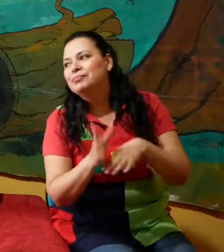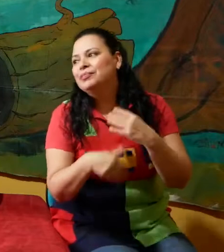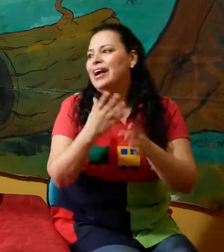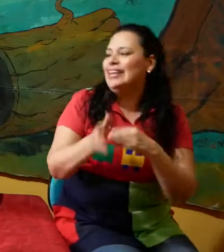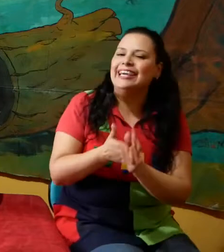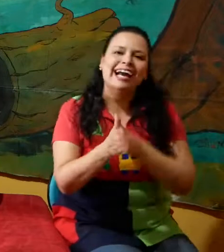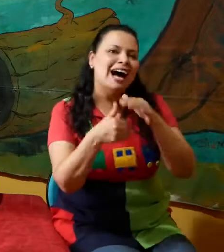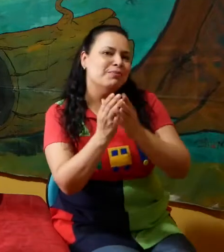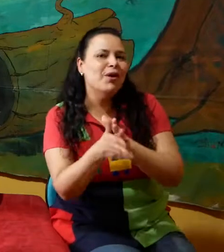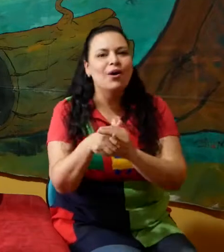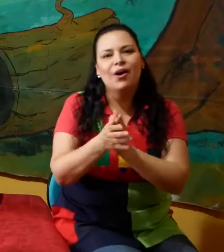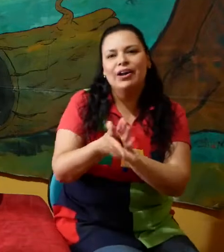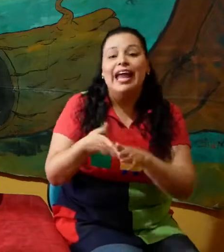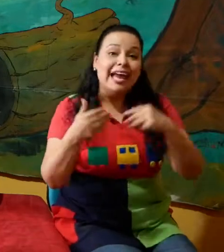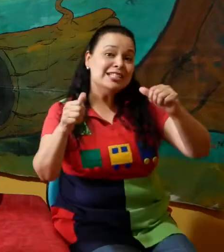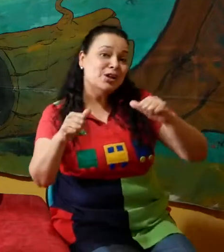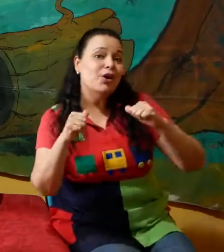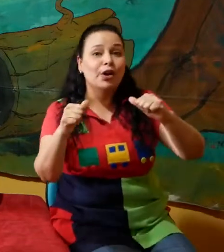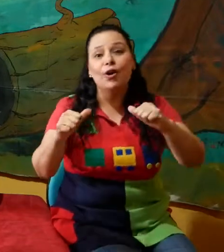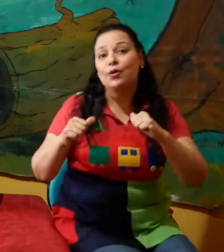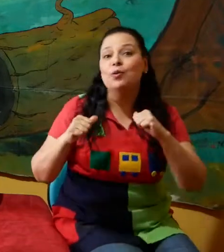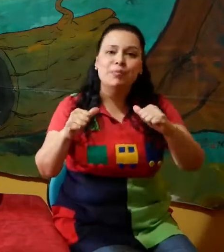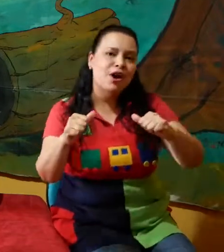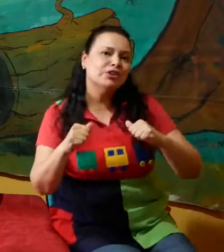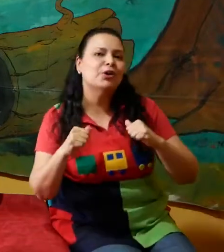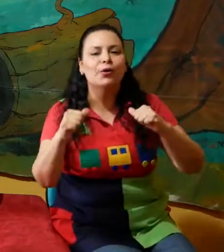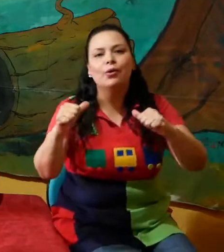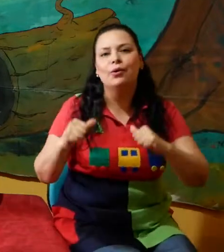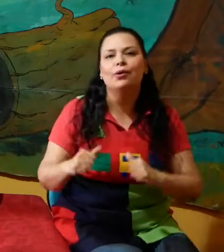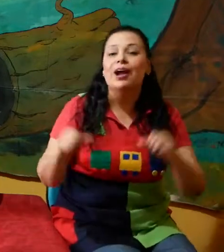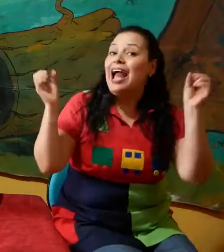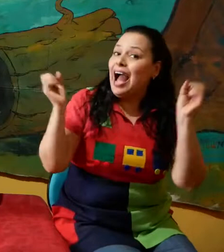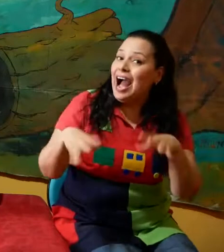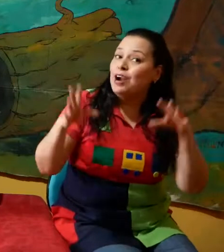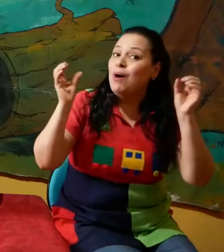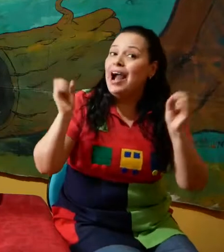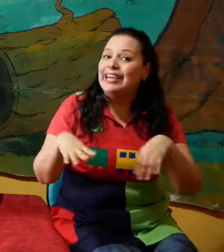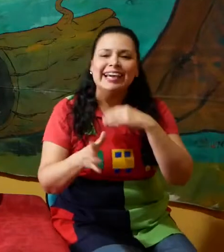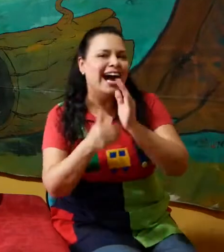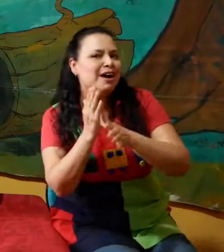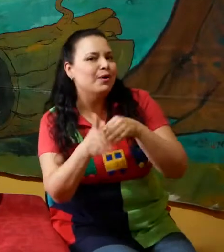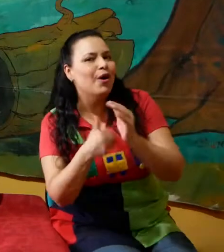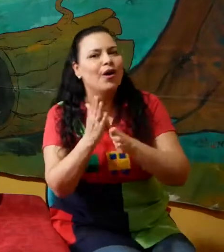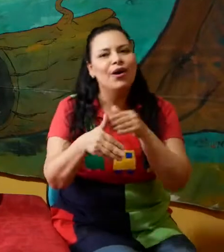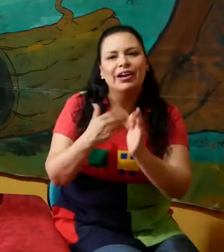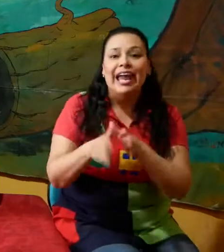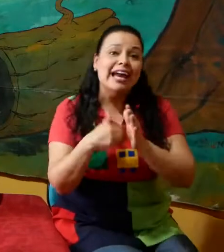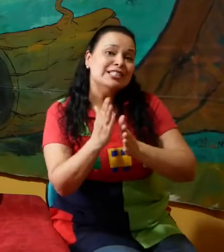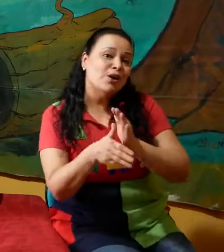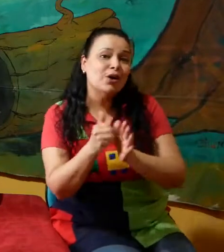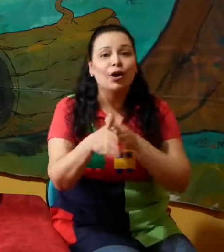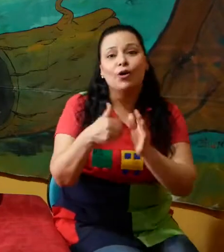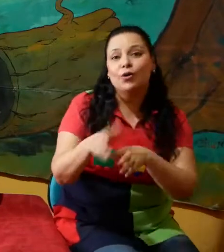Agua y jabón Es lo que ocupo yo Agua y jabón